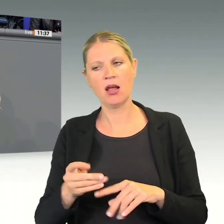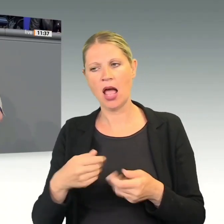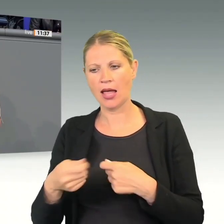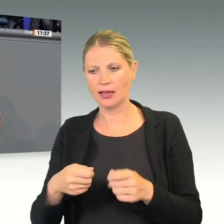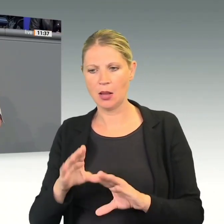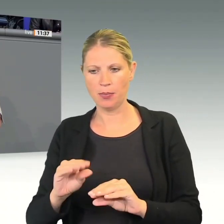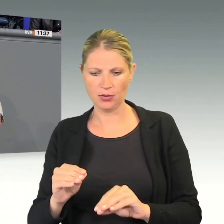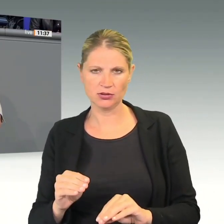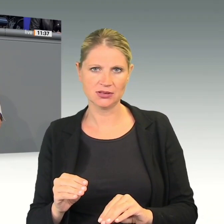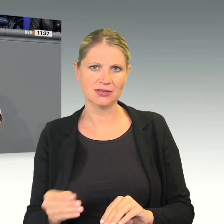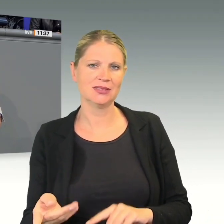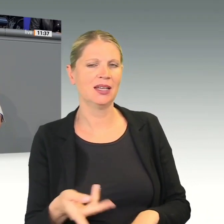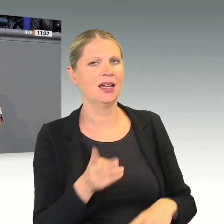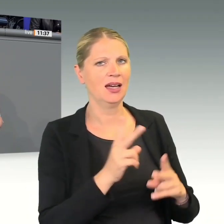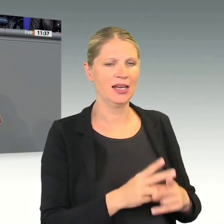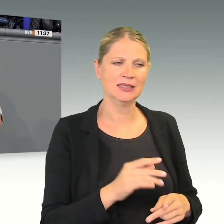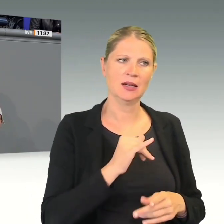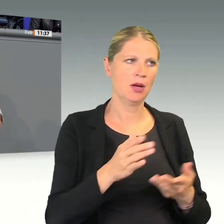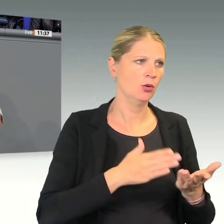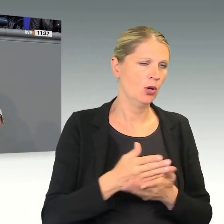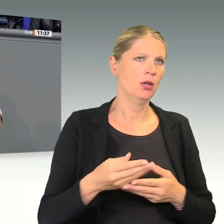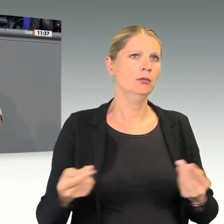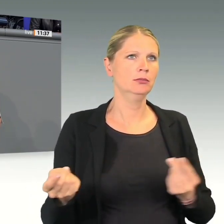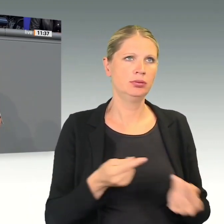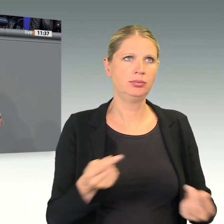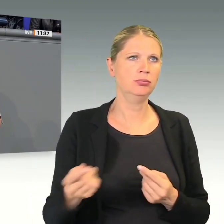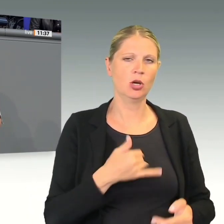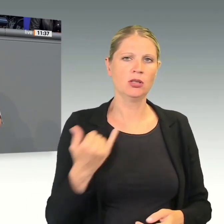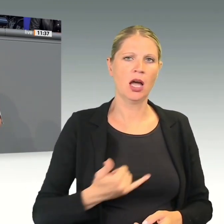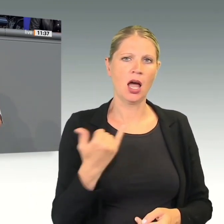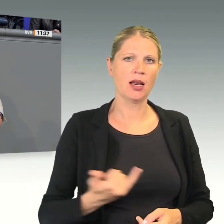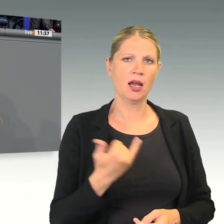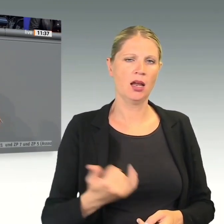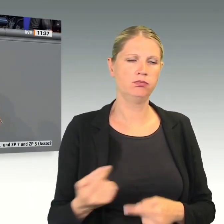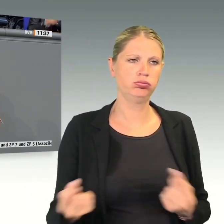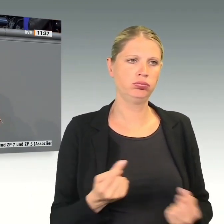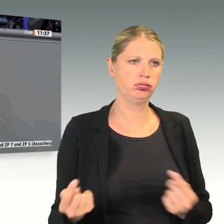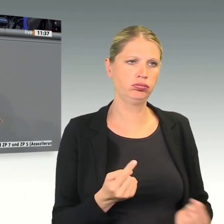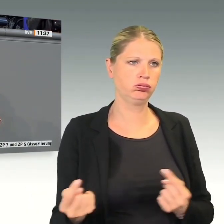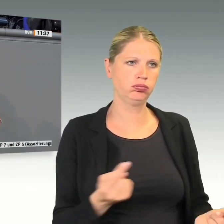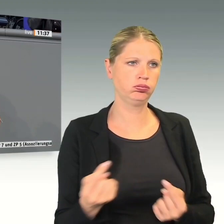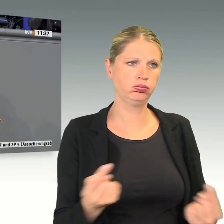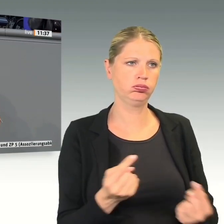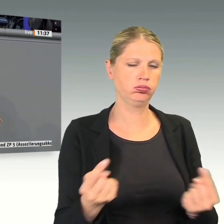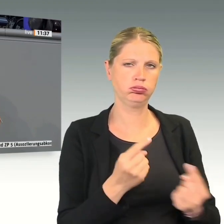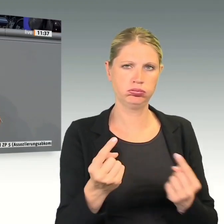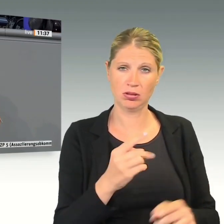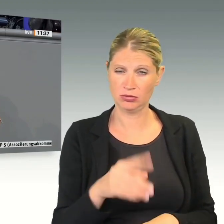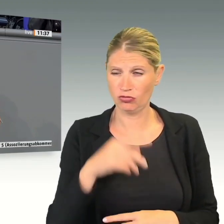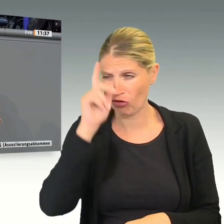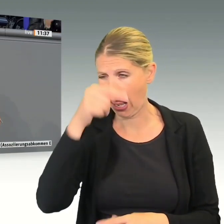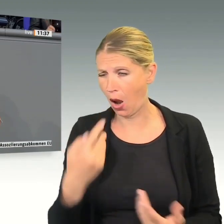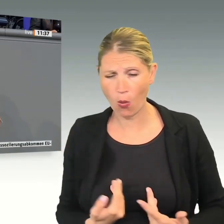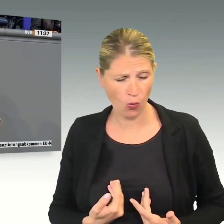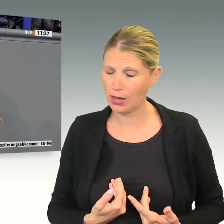die politische Begleitung des Gesamtvertrages uns noch über Jahre quälen. Ist das klug? Ich meine nein. Ist das ein